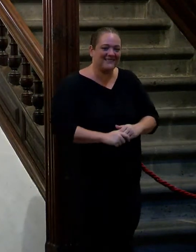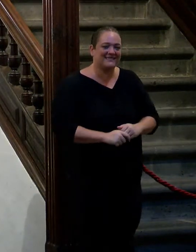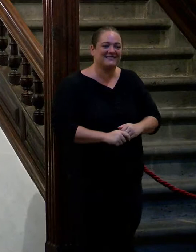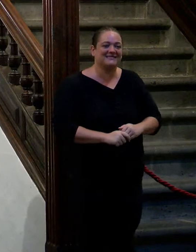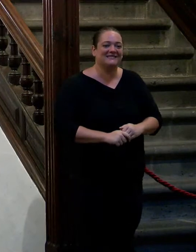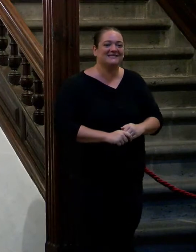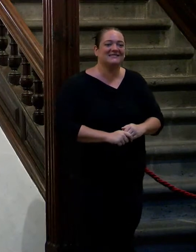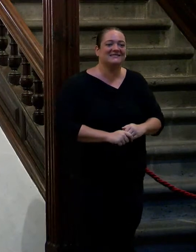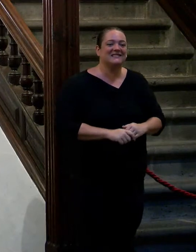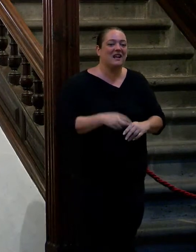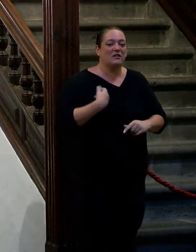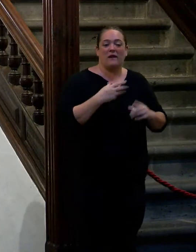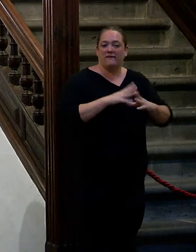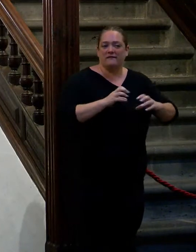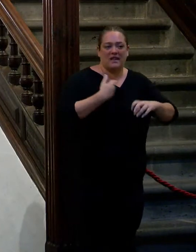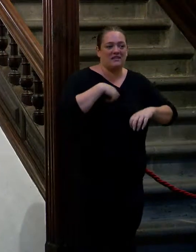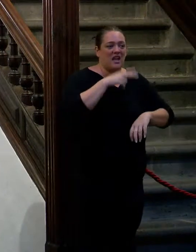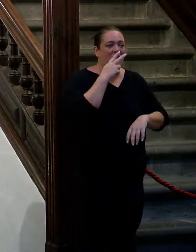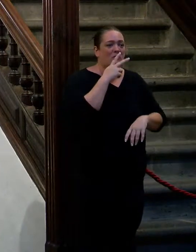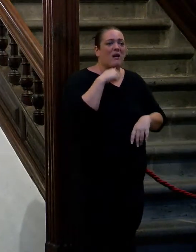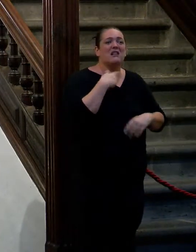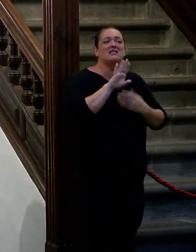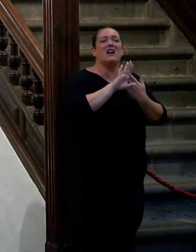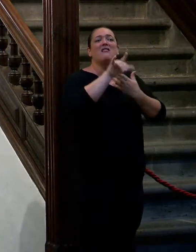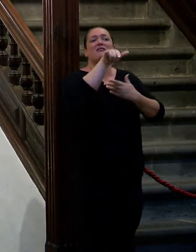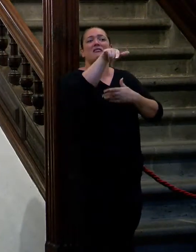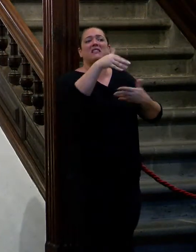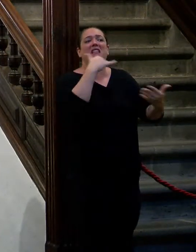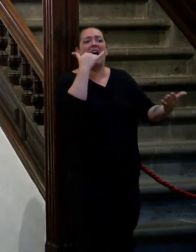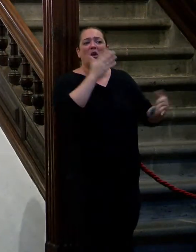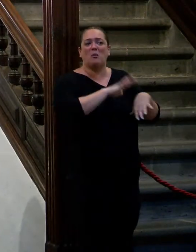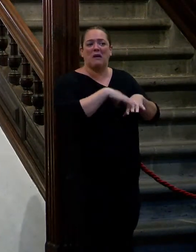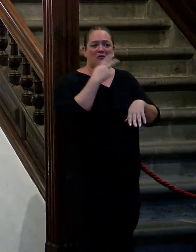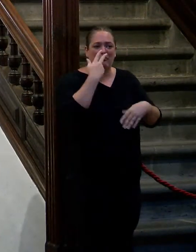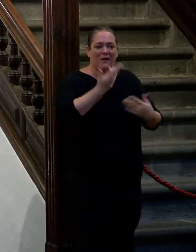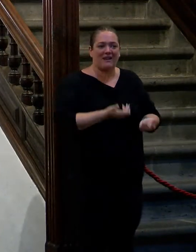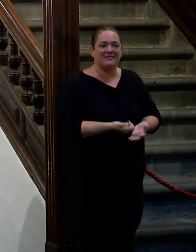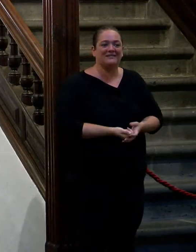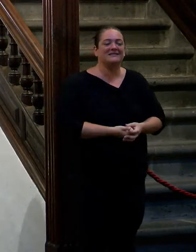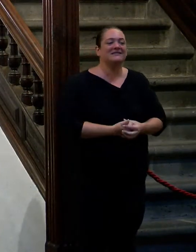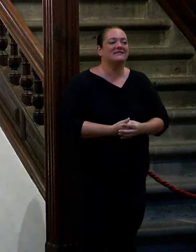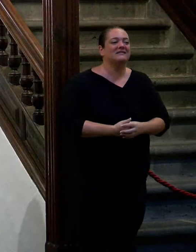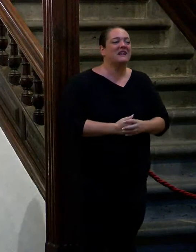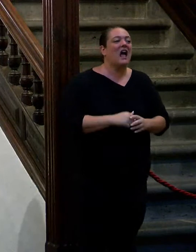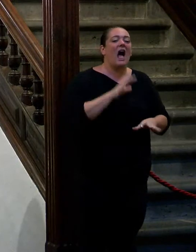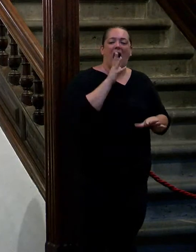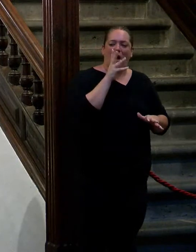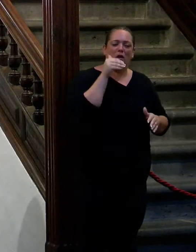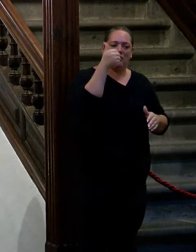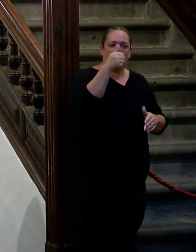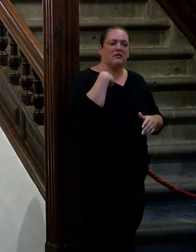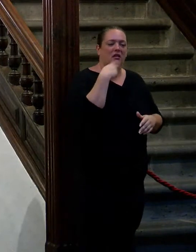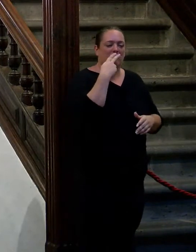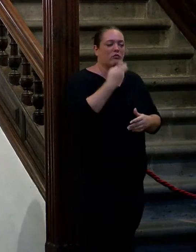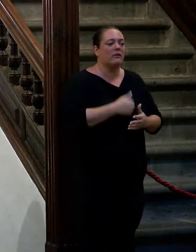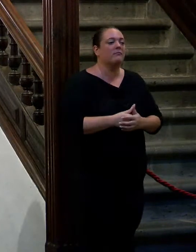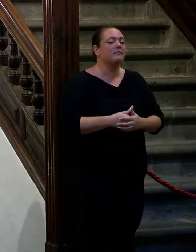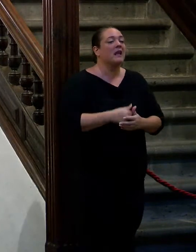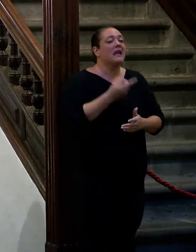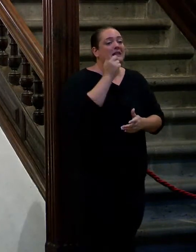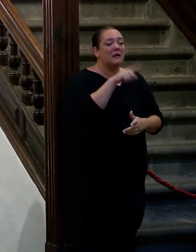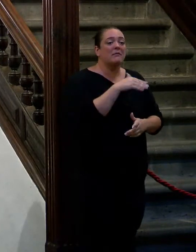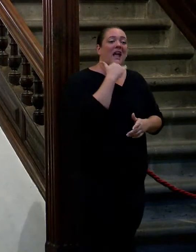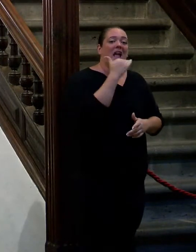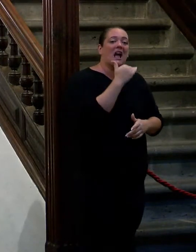yo estoy loca por bebé y por fumar donde sea aunque sea y emprense en alguna obra ahora ahora sabes y fuma hay algo también